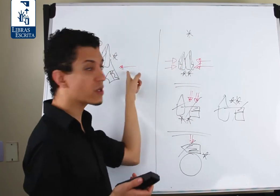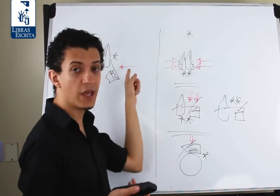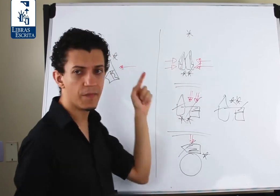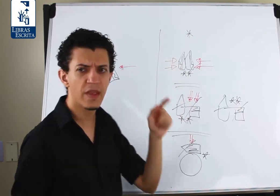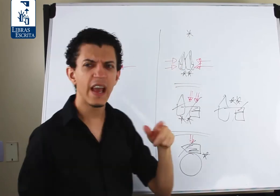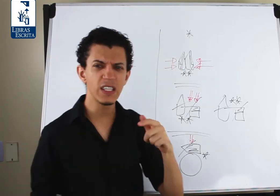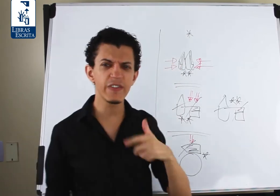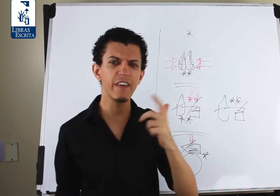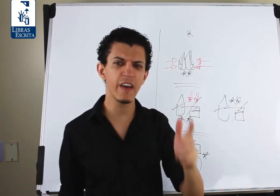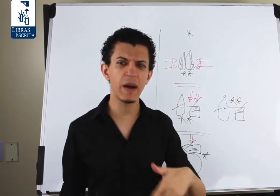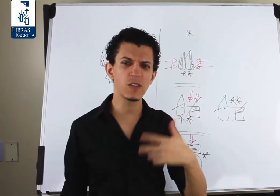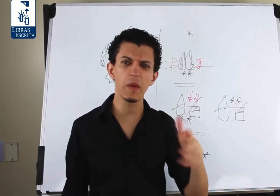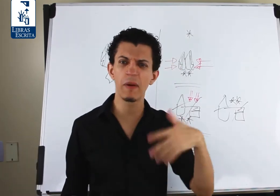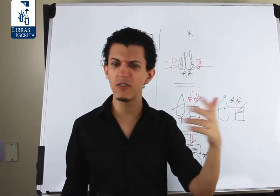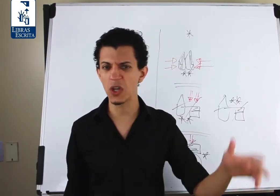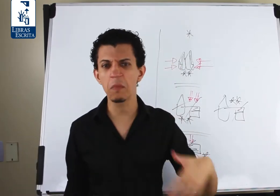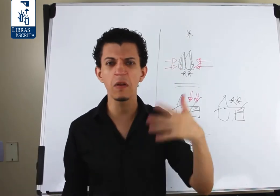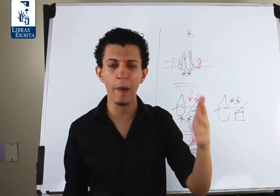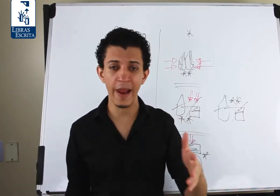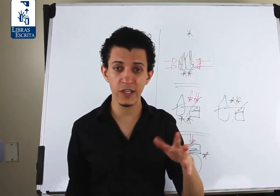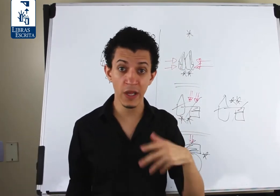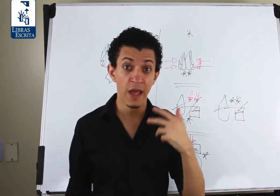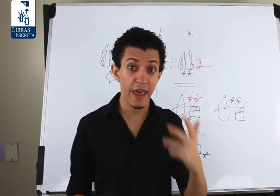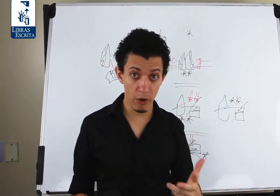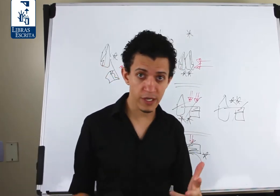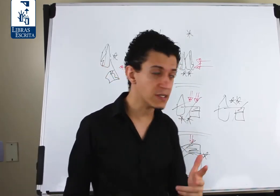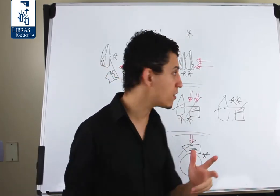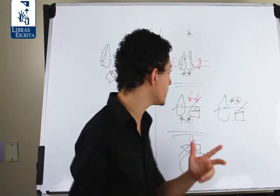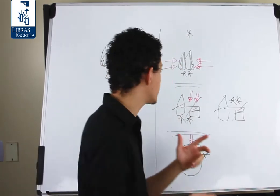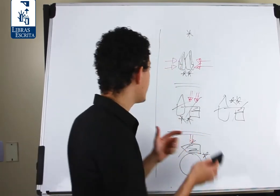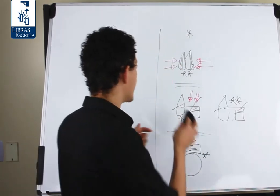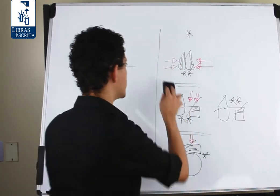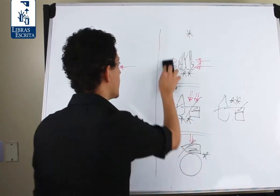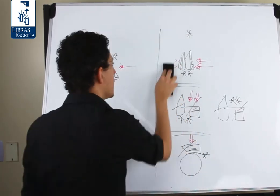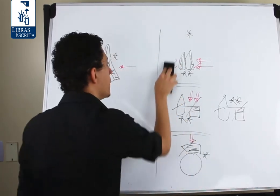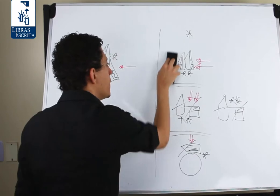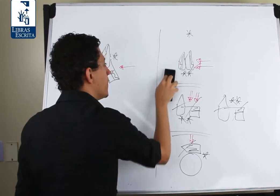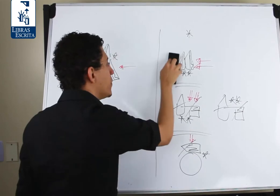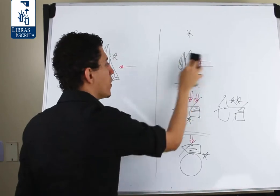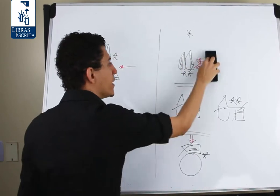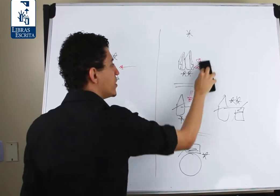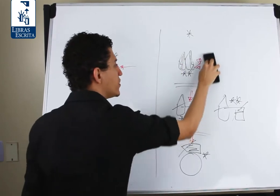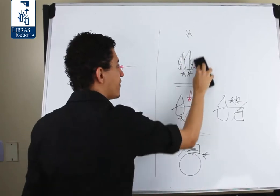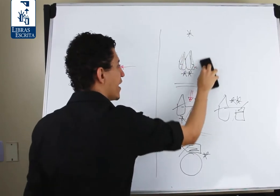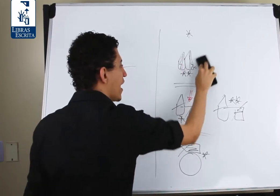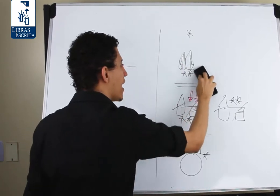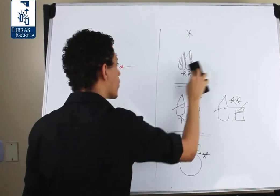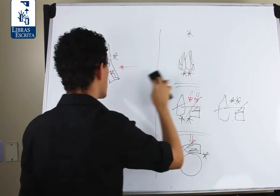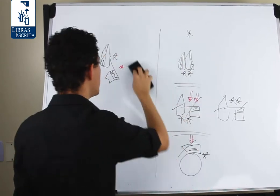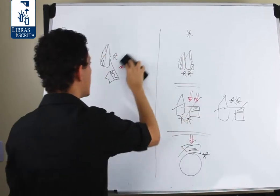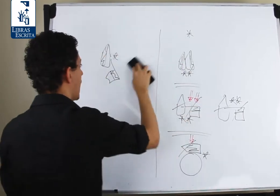aqui. A gente vai ver mais sobre plano chão e plano parede em outras aulas mais à frente. Então, aqui a gente vai economizar.